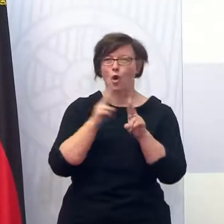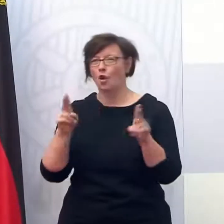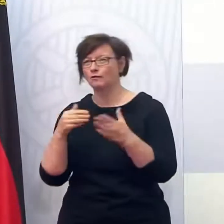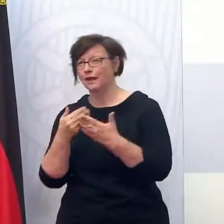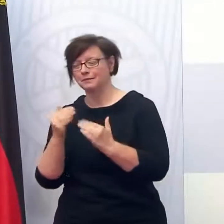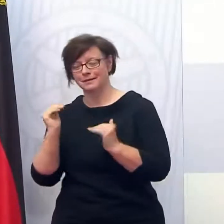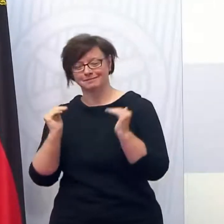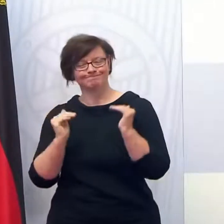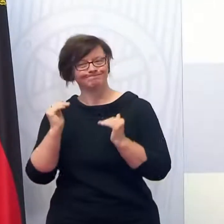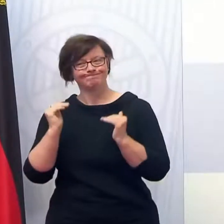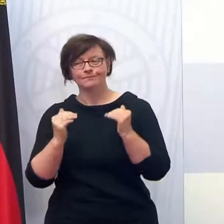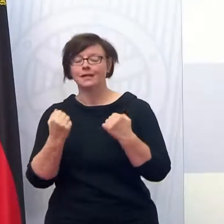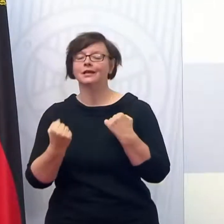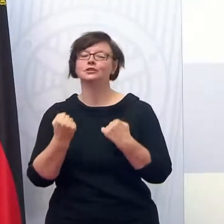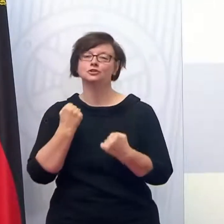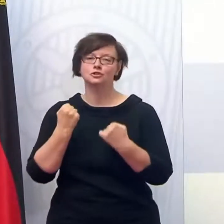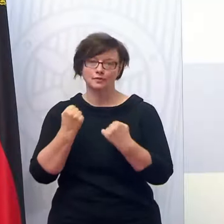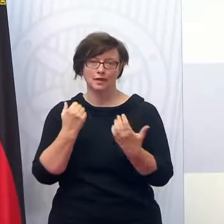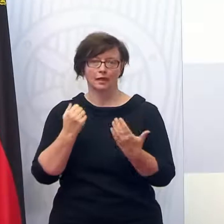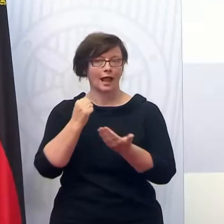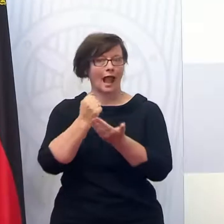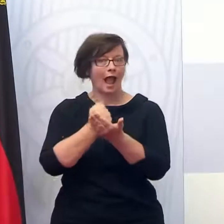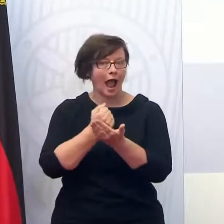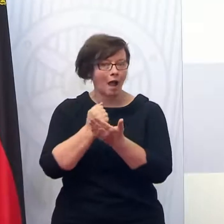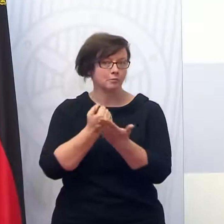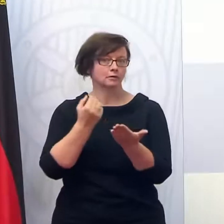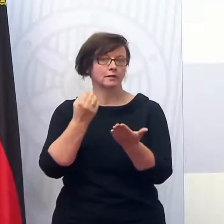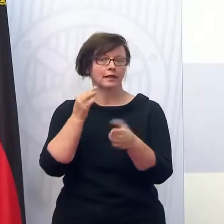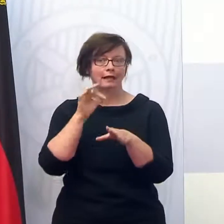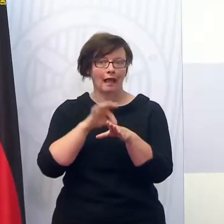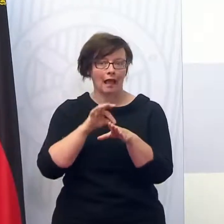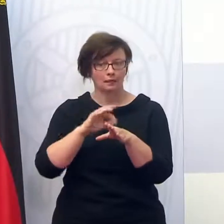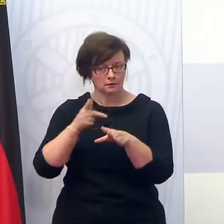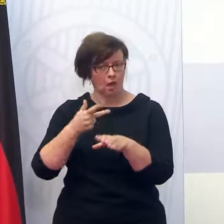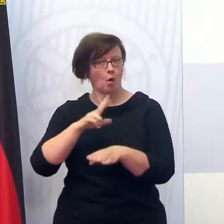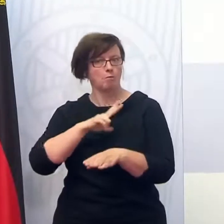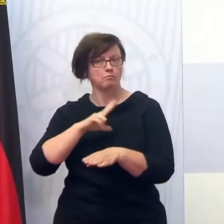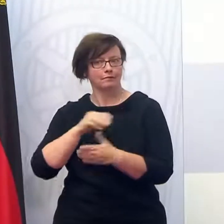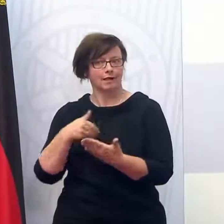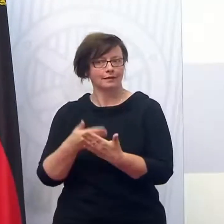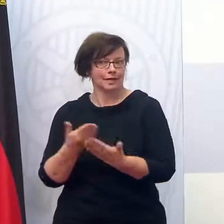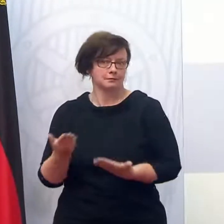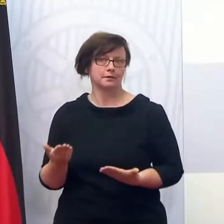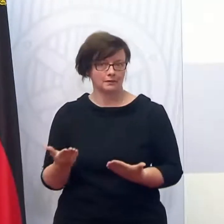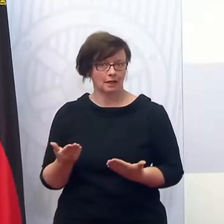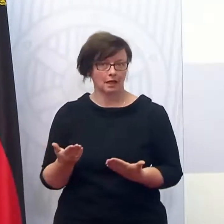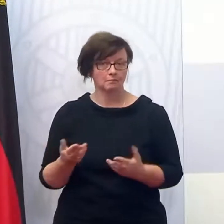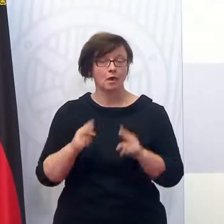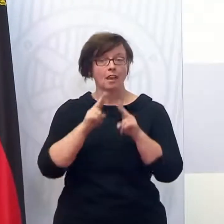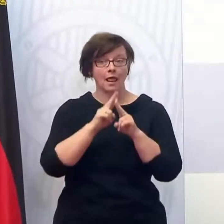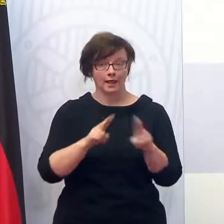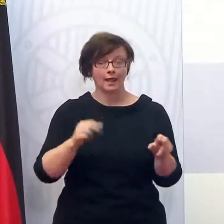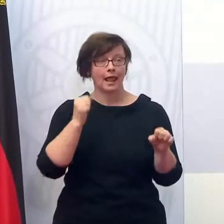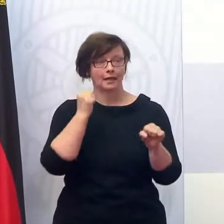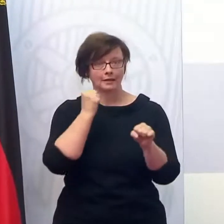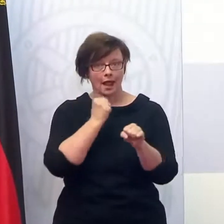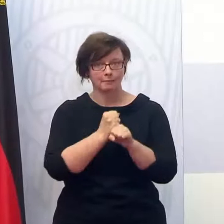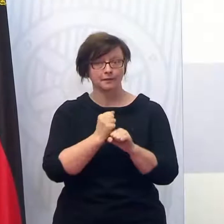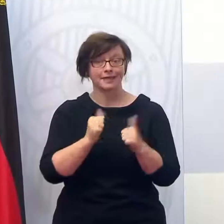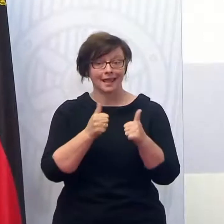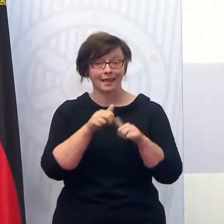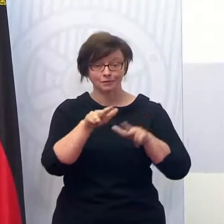Anbieter ist, ist insofern auch schwierig. Auch die Apotheken und Ärzte sind private Anbieter. Und auch die ehrenamtlich bestückten